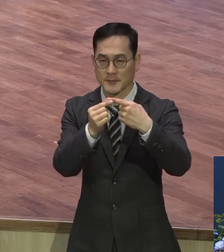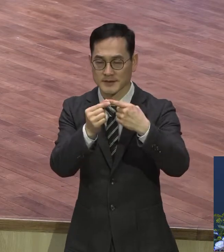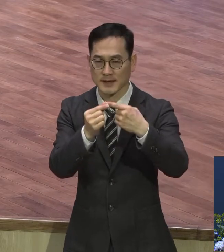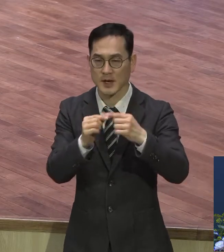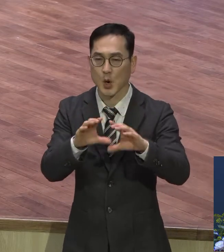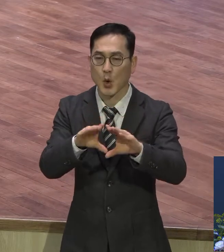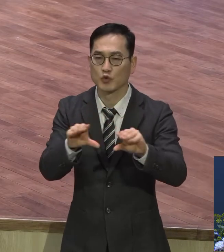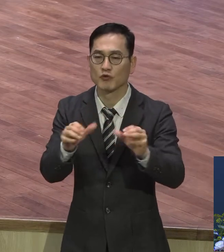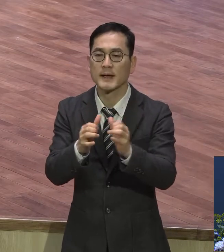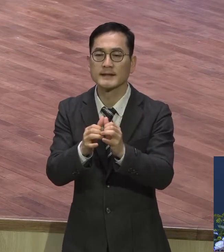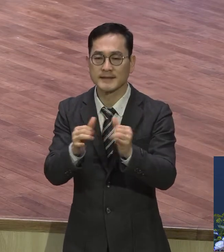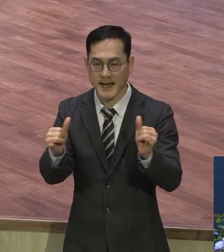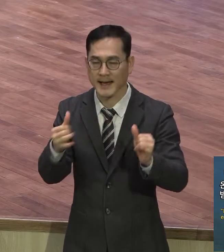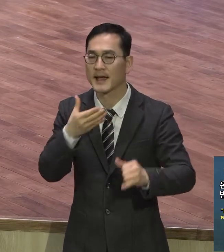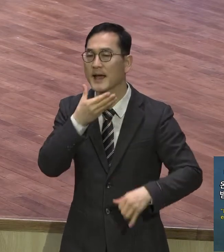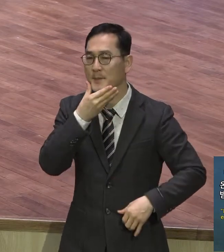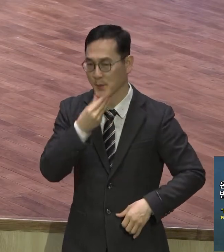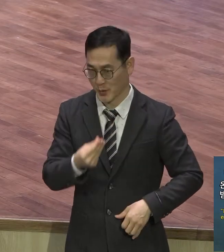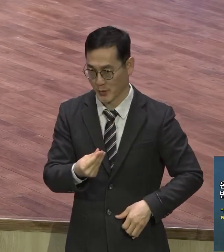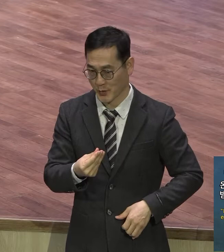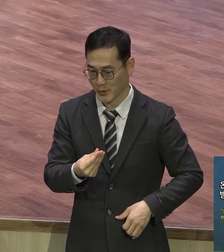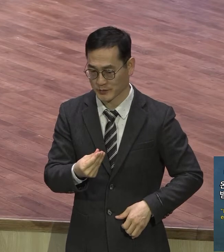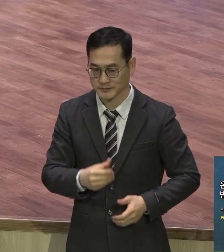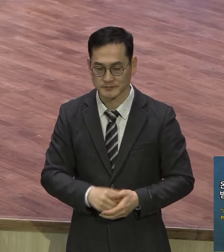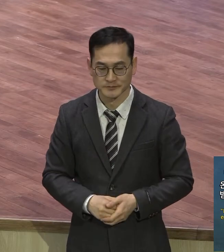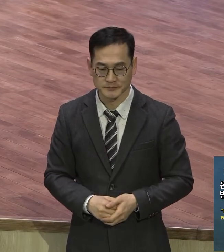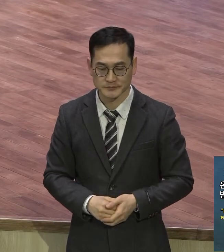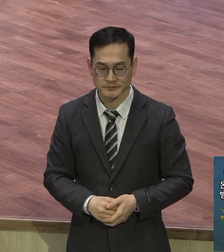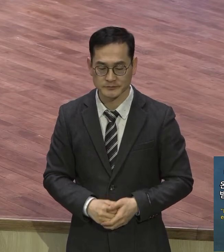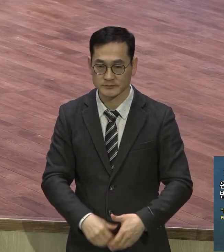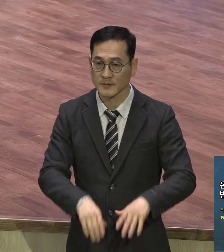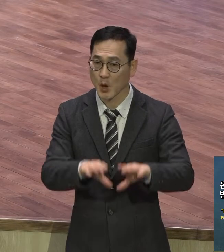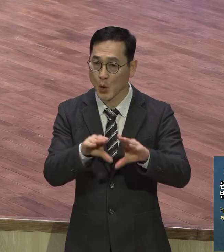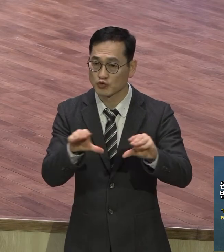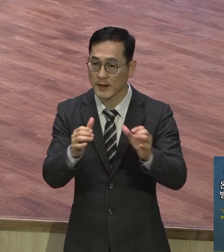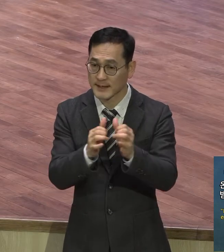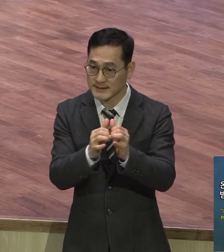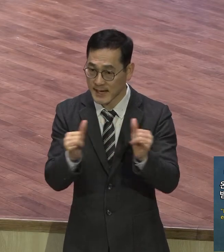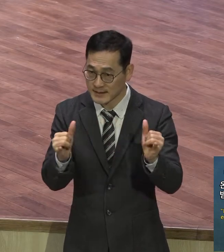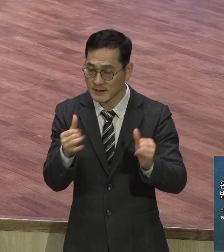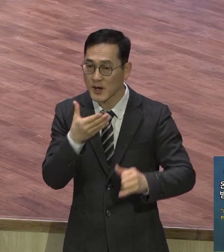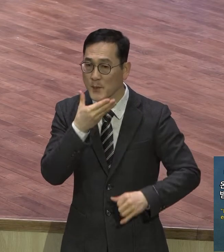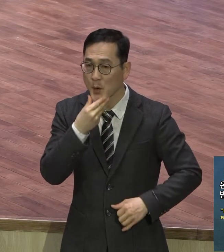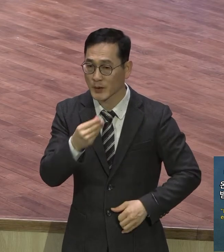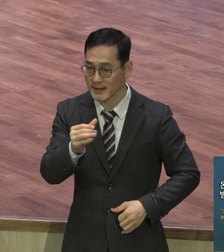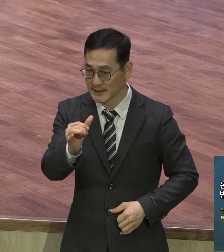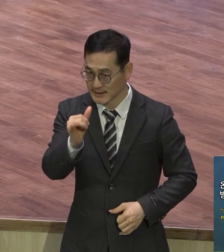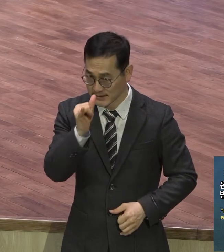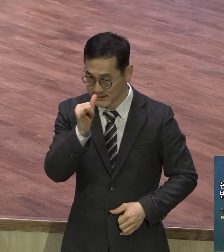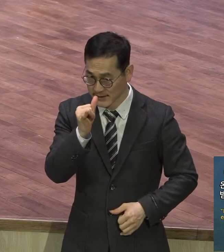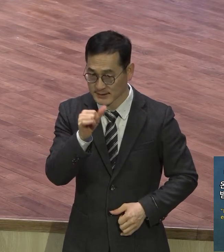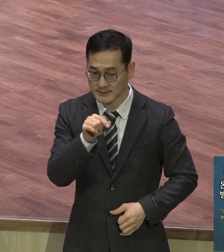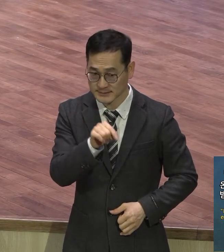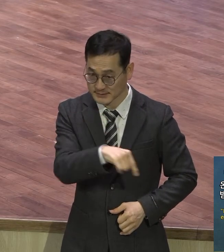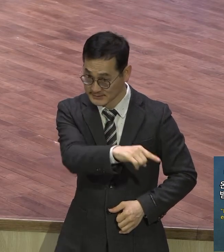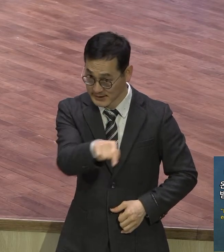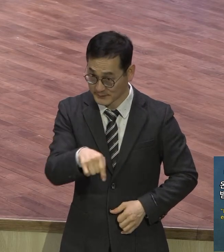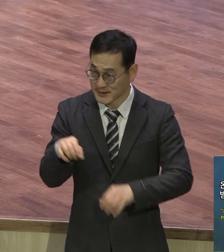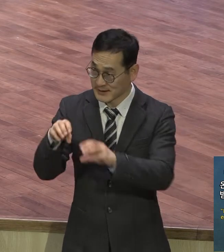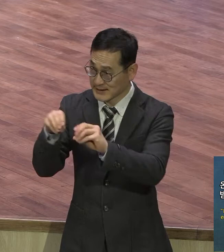5절 봅니다. 5절 온유한자는 복이 있나니 그들이 땅을 기업으로 받을 것이며